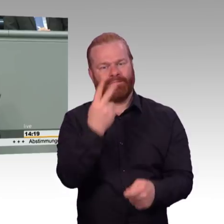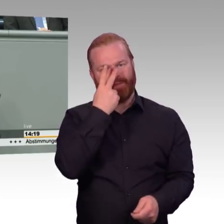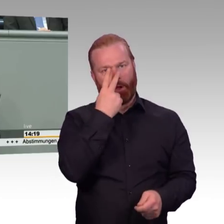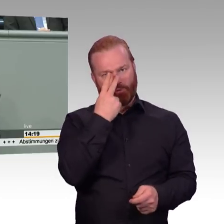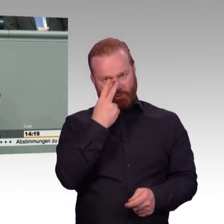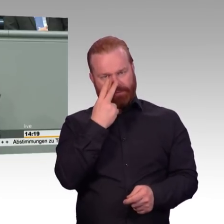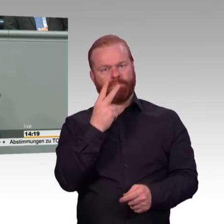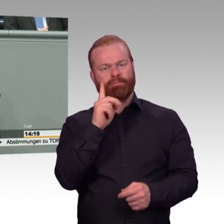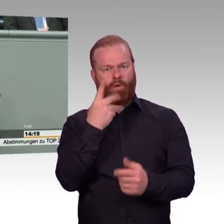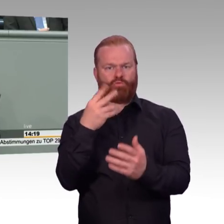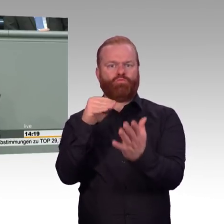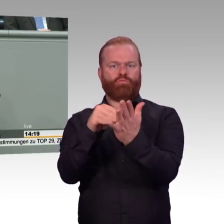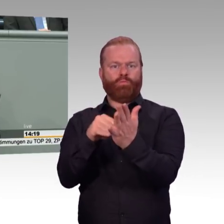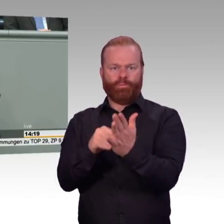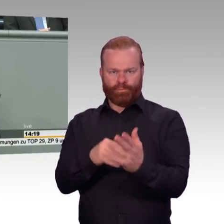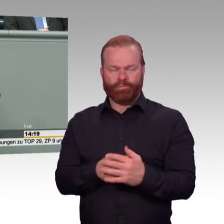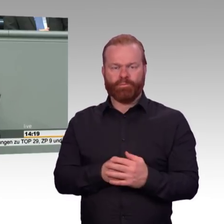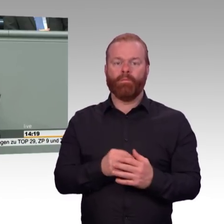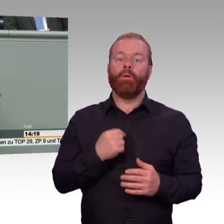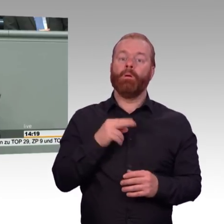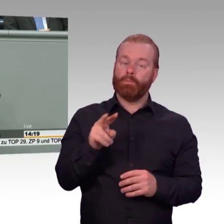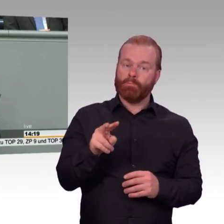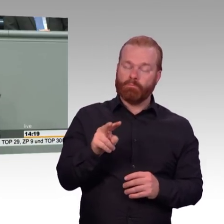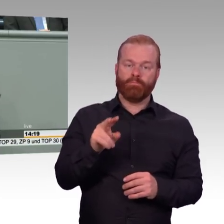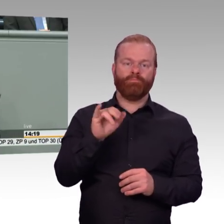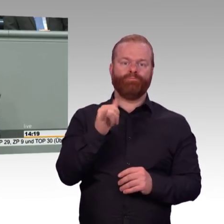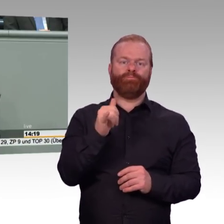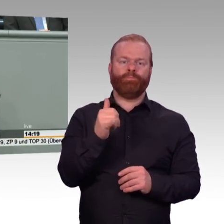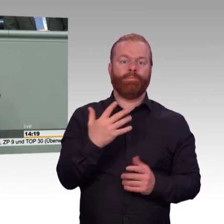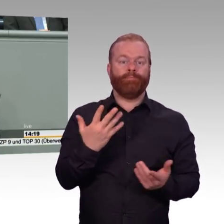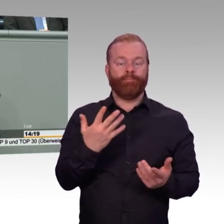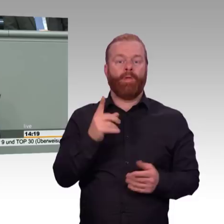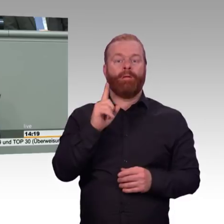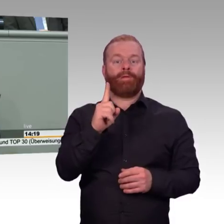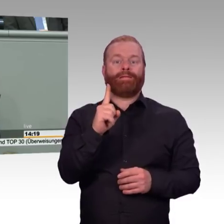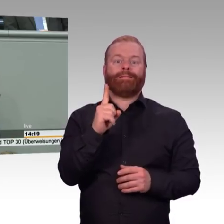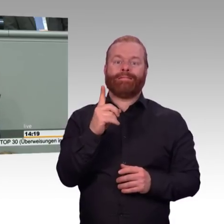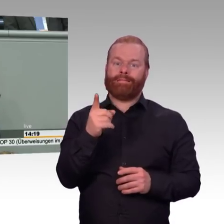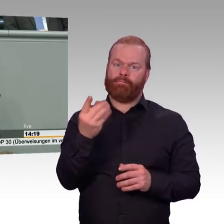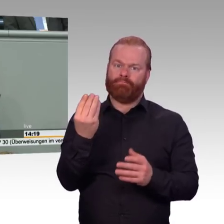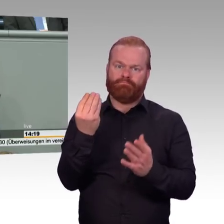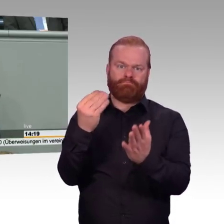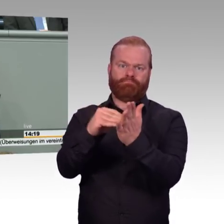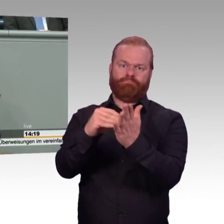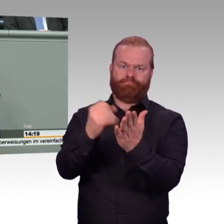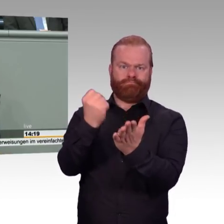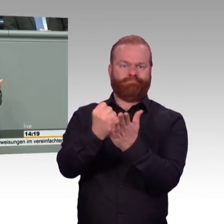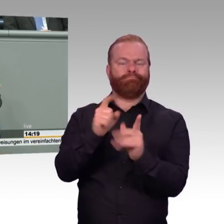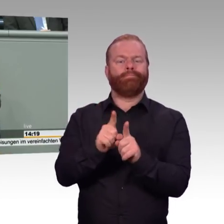Gesetzentwurf erwartet wird, dass die Bundesregierung Sofortprogramm macht. Also auch da vom Wording her, es ist als Gesetzentwurf okay,